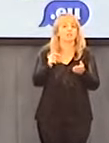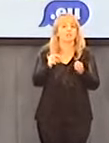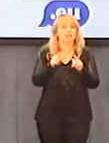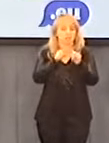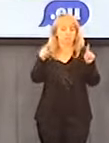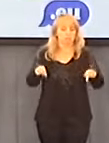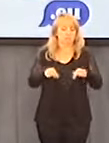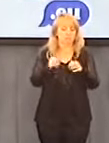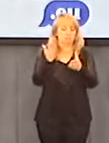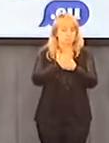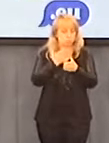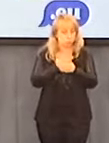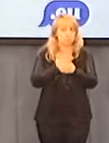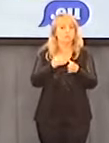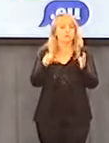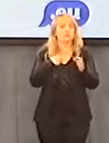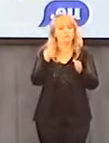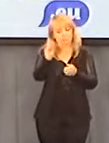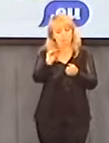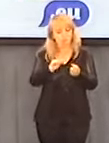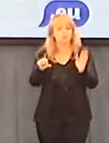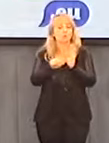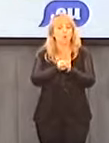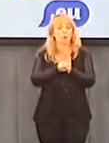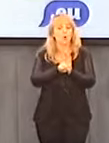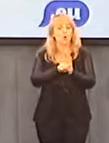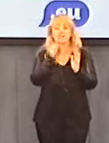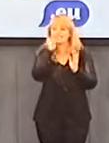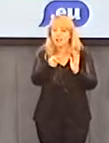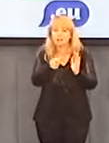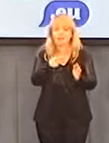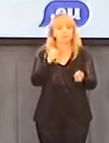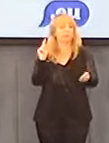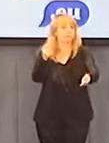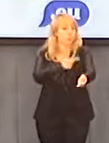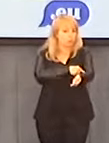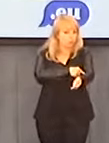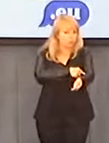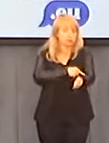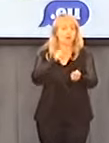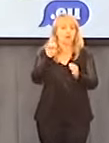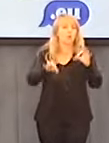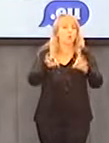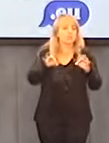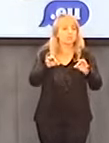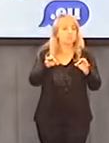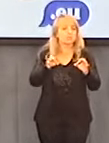prokuratury, które po wczorajszej, naszym zdaniem, niesławnej konferencji